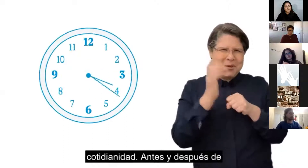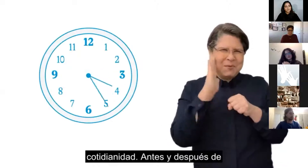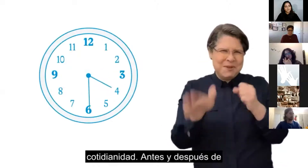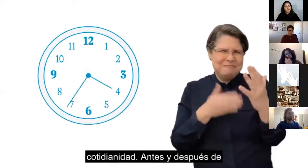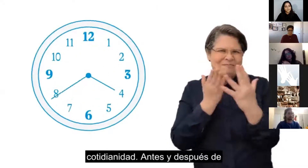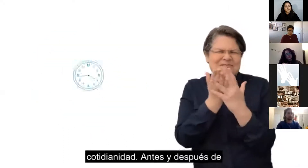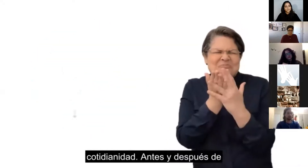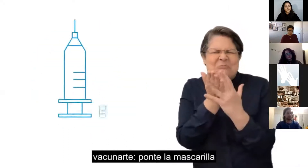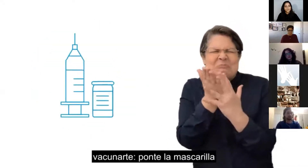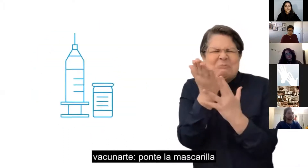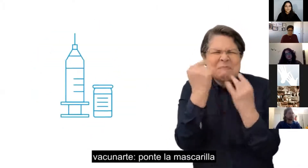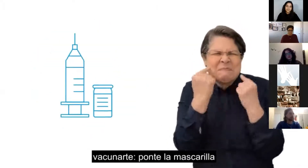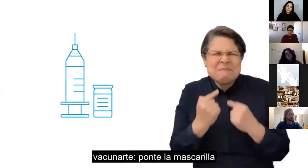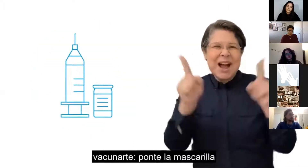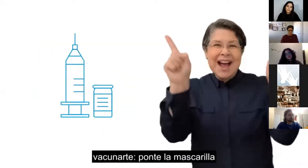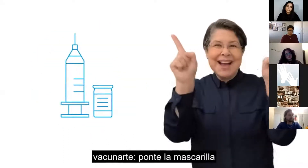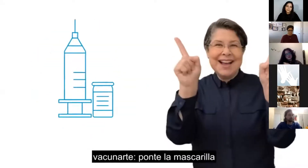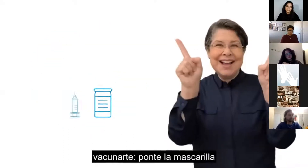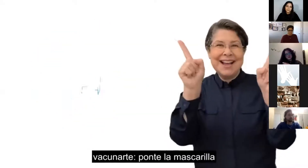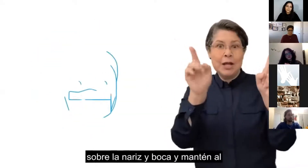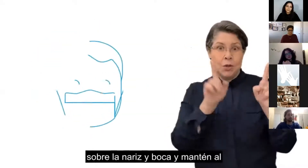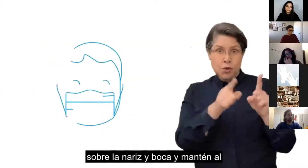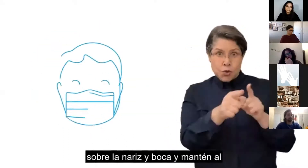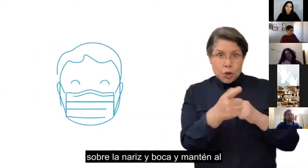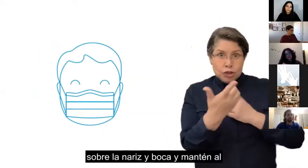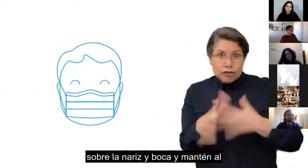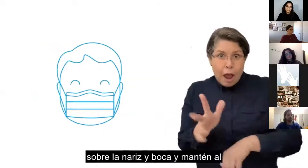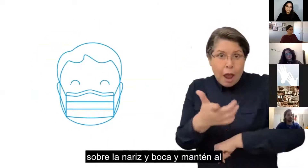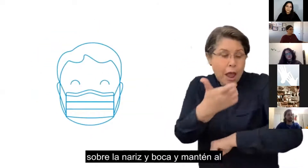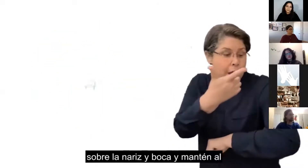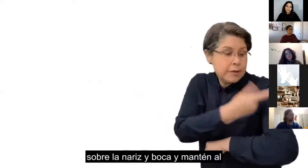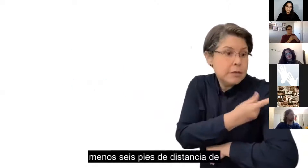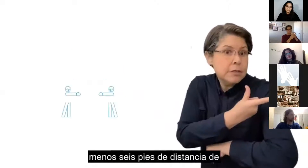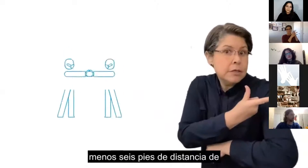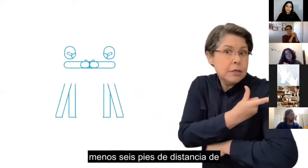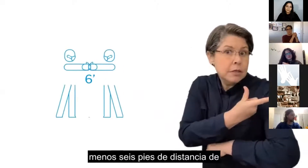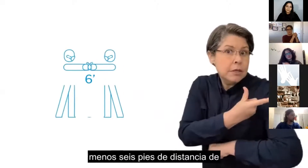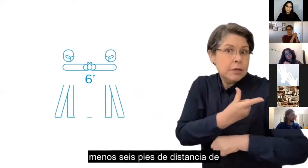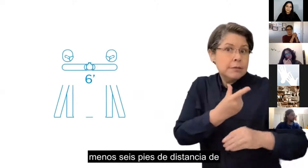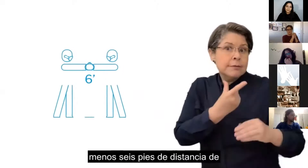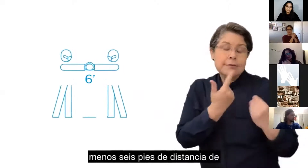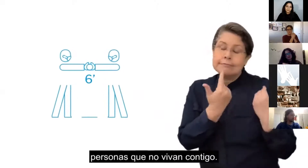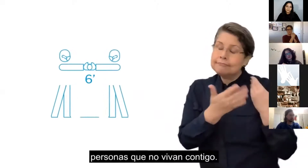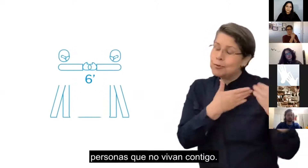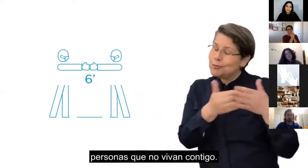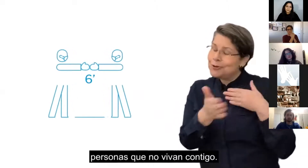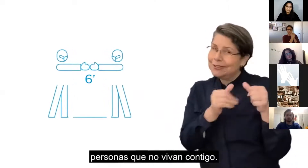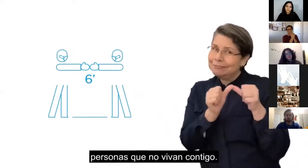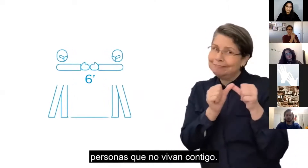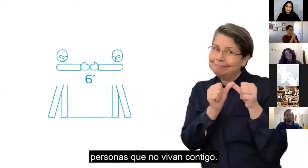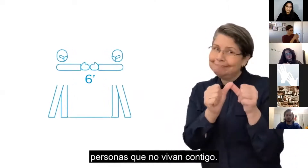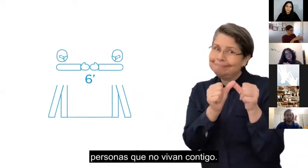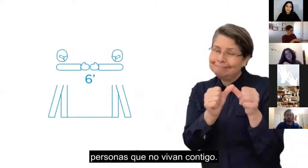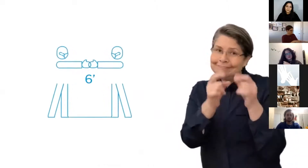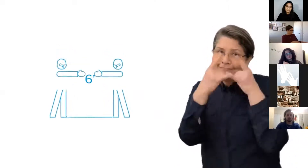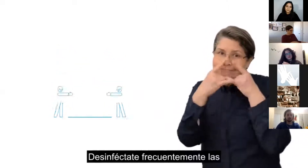Antes y después de vacunarte, ponte la mascarilla sobre nariz y boca y mantén al menos 6 pies de distancia de personas que no